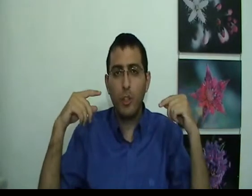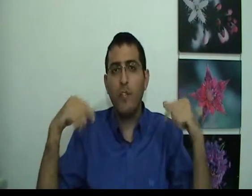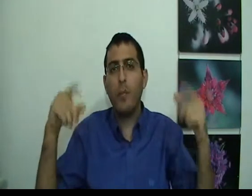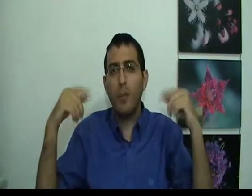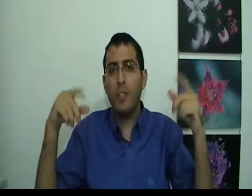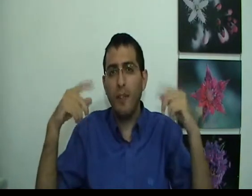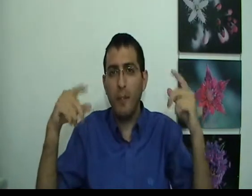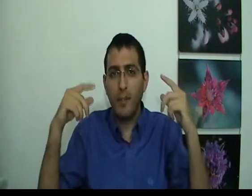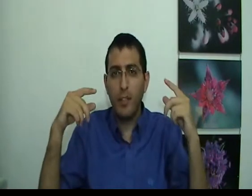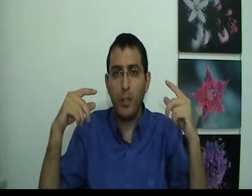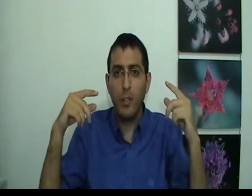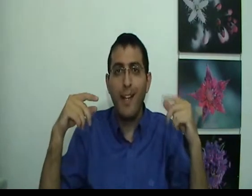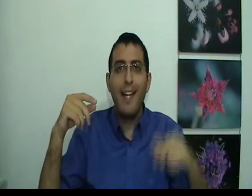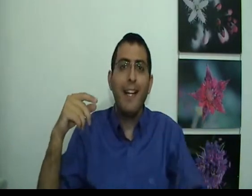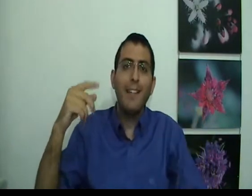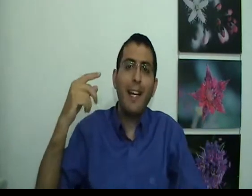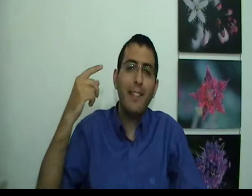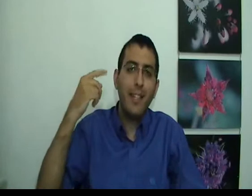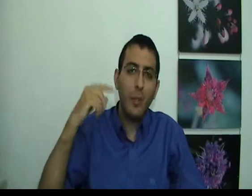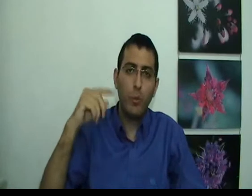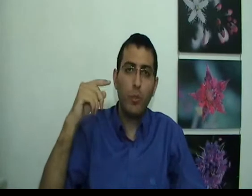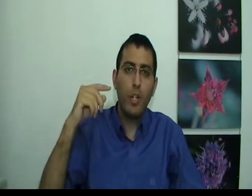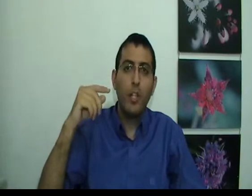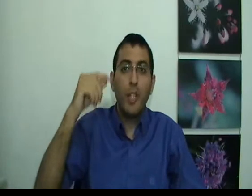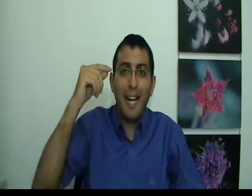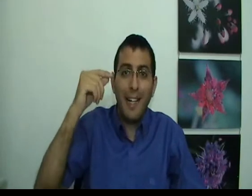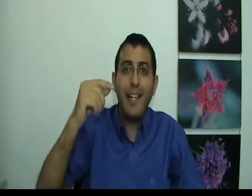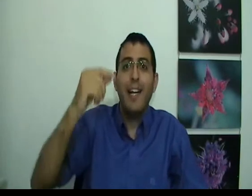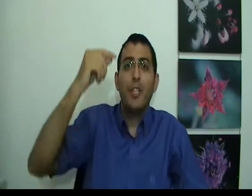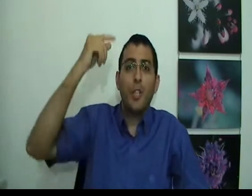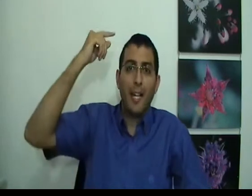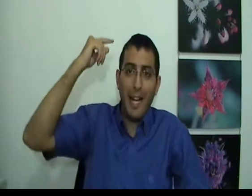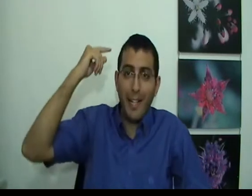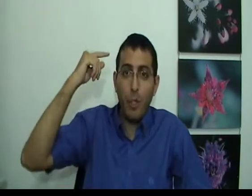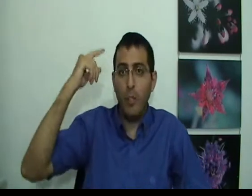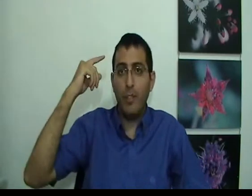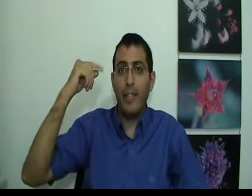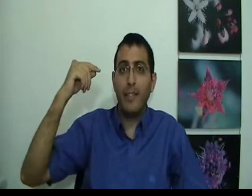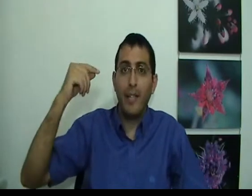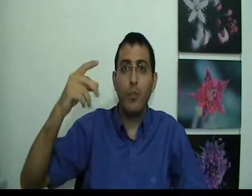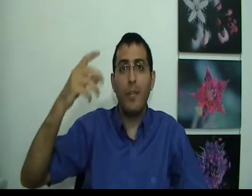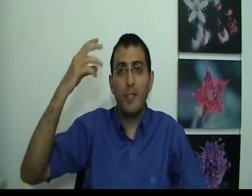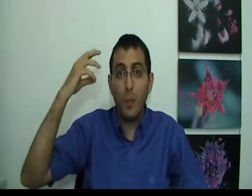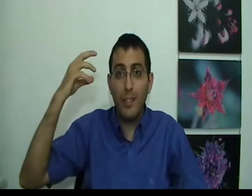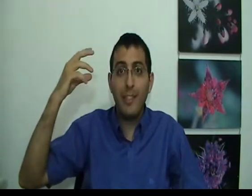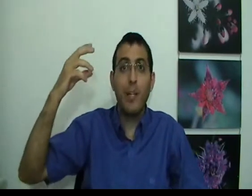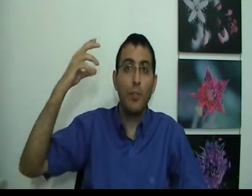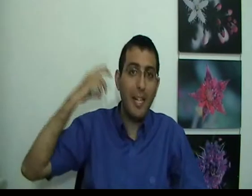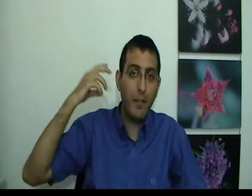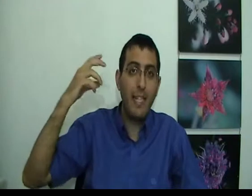שלו ובכל מחשבה ומחשבה שלו את ההתגלות של האני הגדול יותר, את ההתגלות של המציאות את ההתגלות של ההבראה